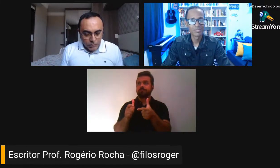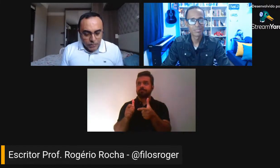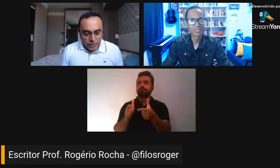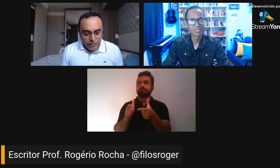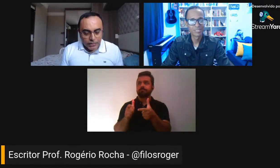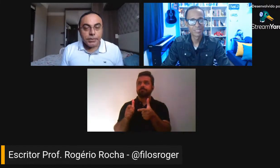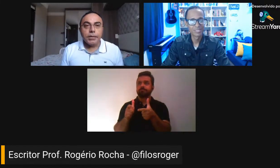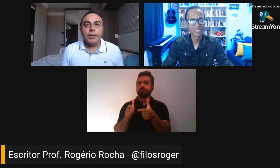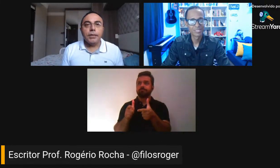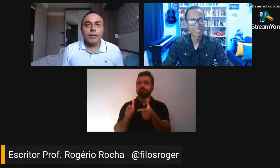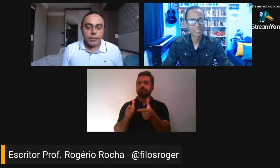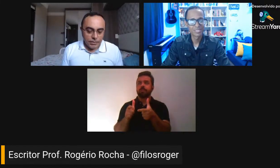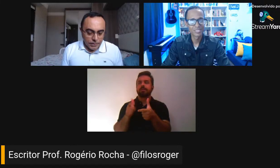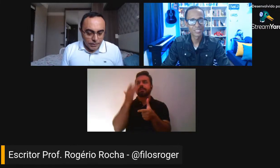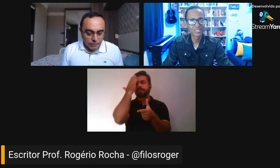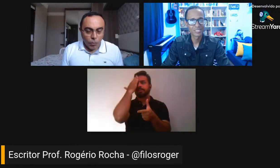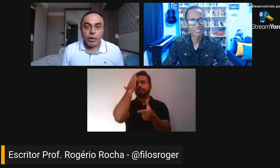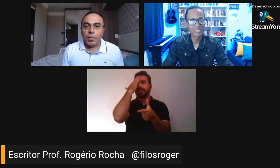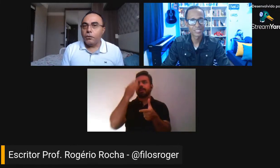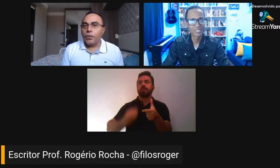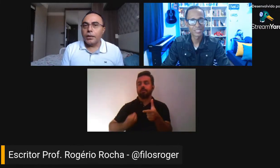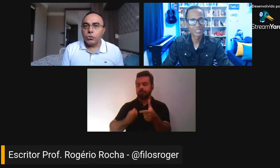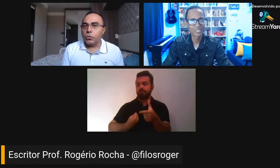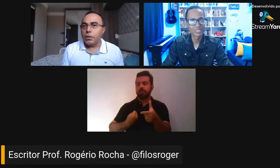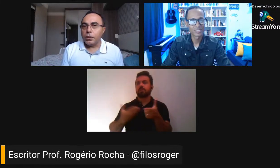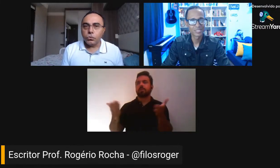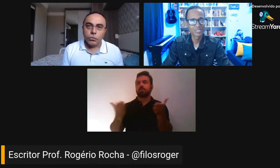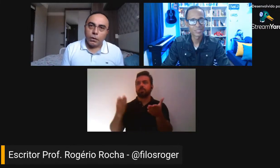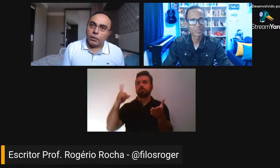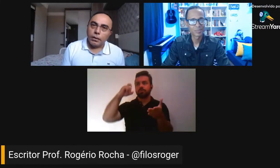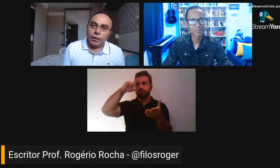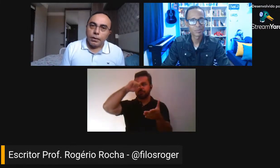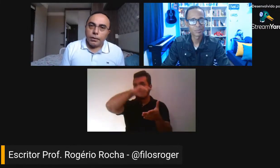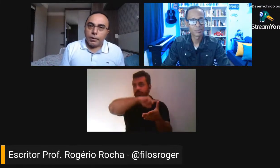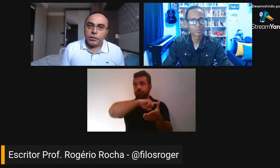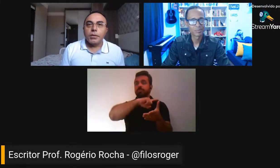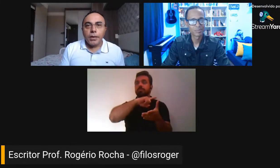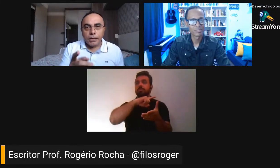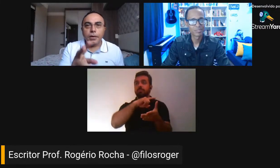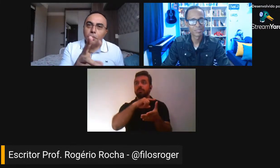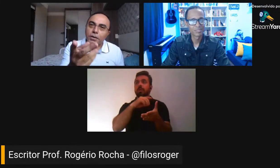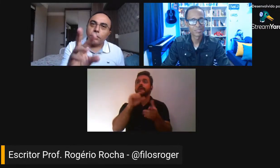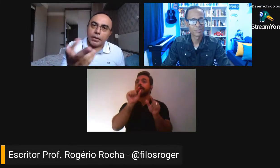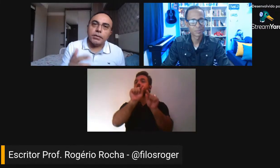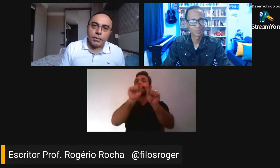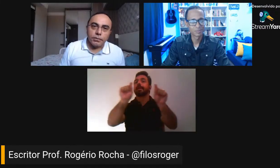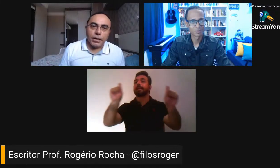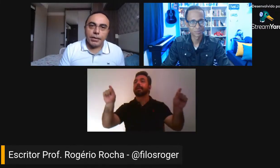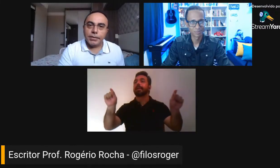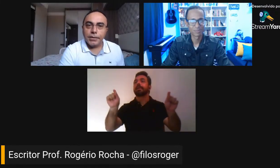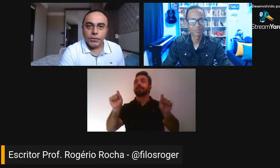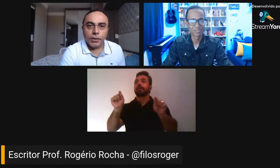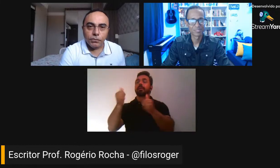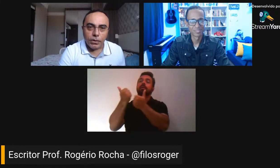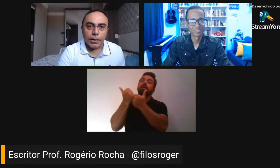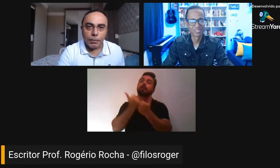Então, esse poema ele fala sobre isso, eles têm até uma conexão interessante, você acabou